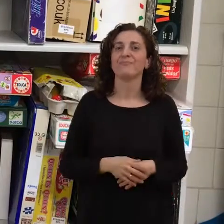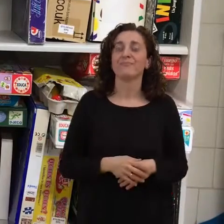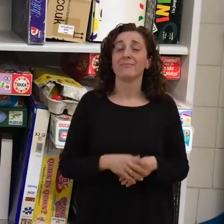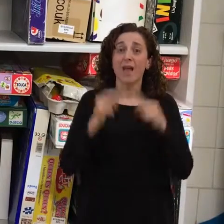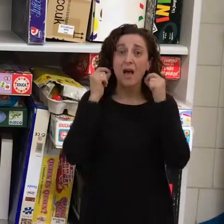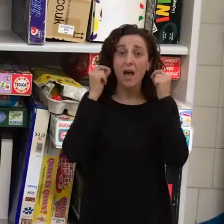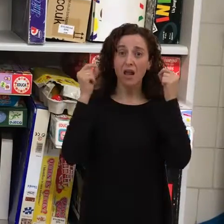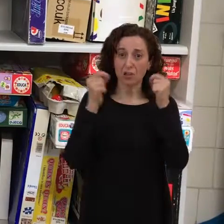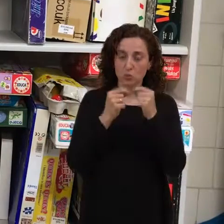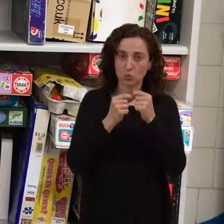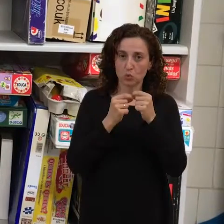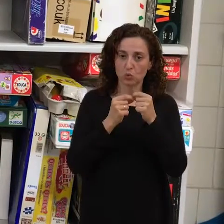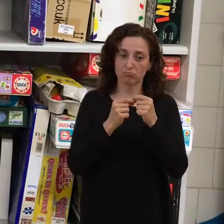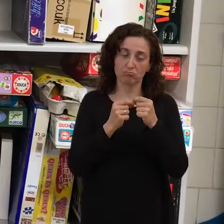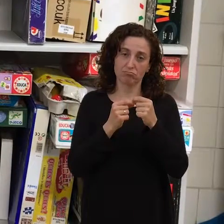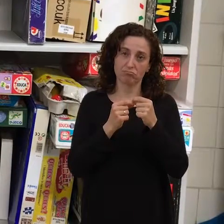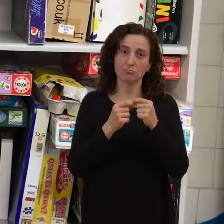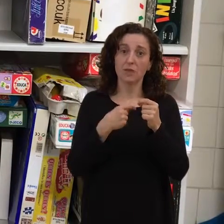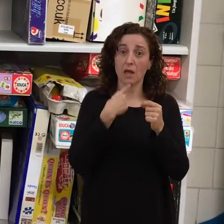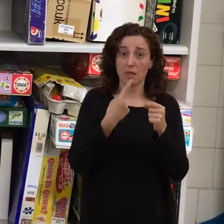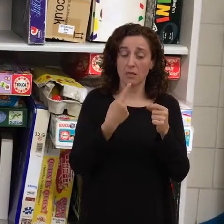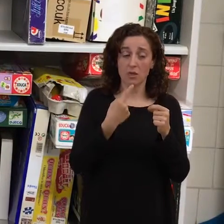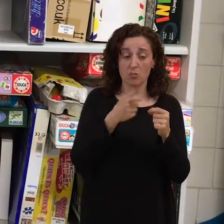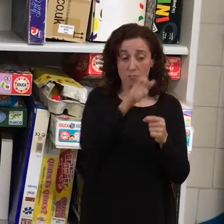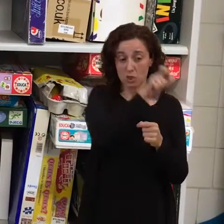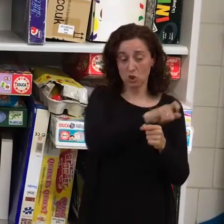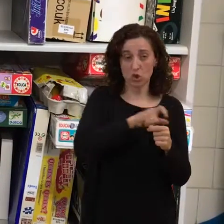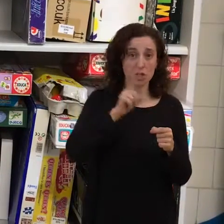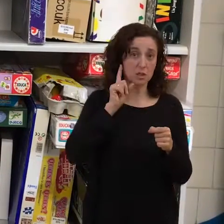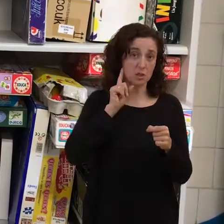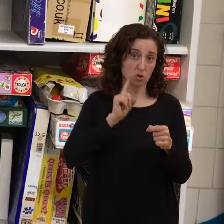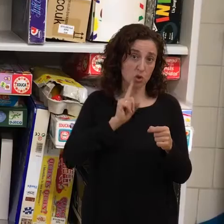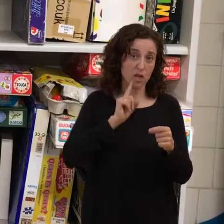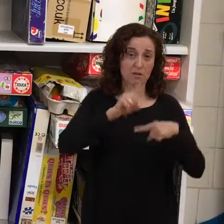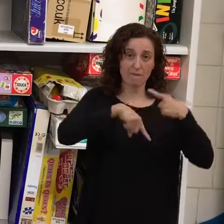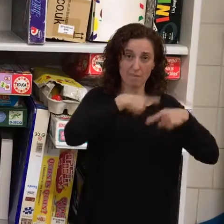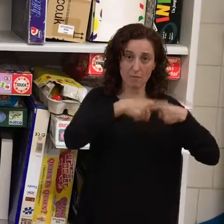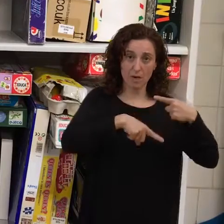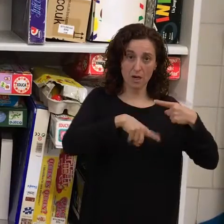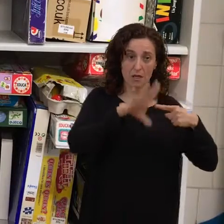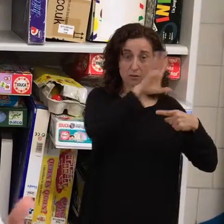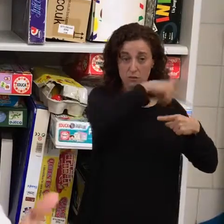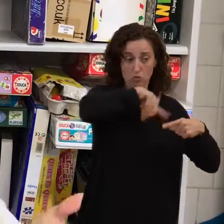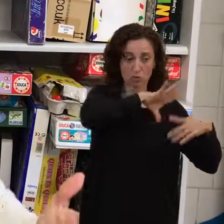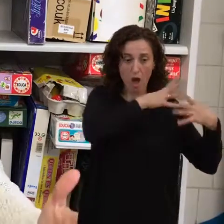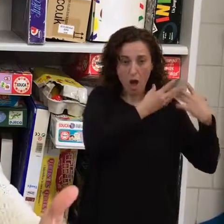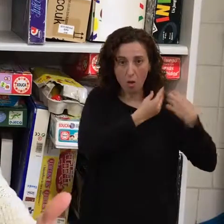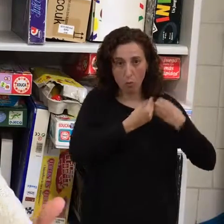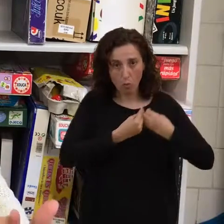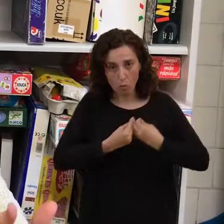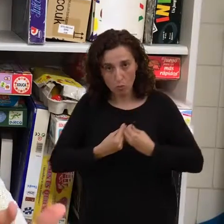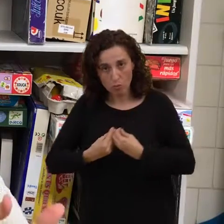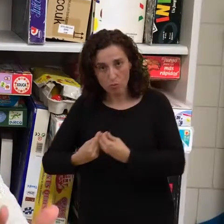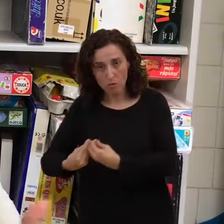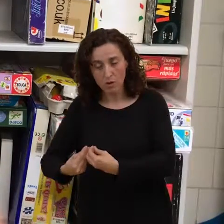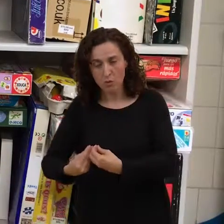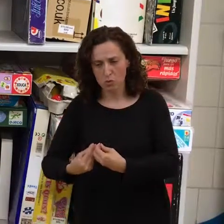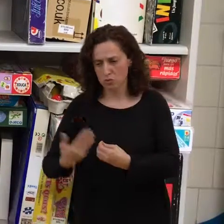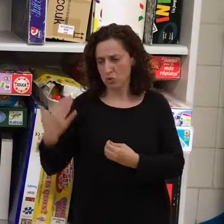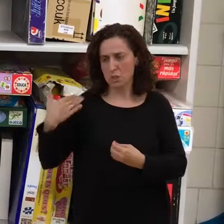acompañamos, como he dicho, a las familias de personas sordas prácticamente desde el momento que en un hospital